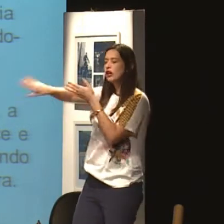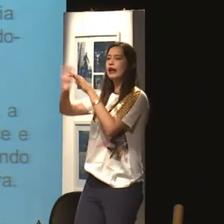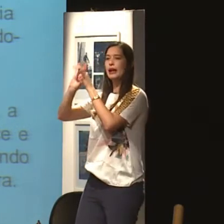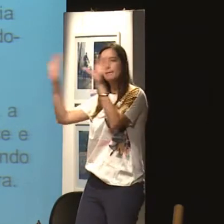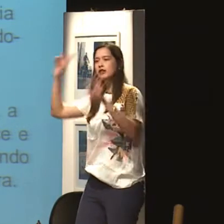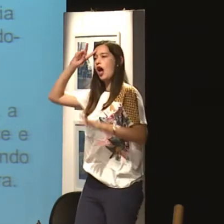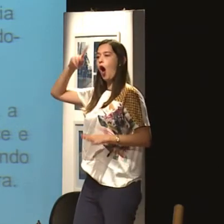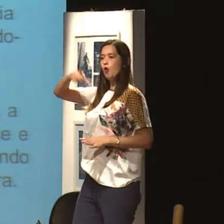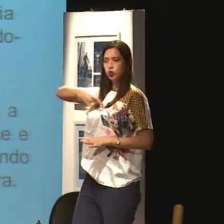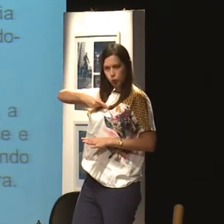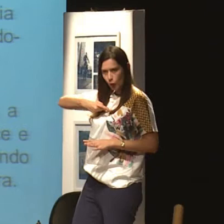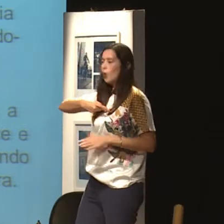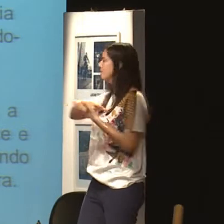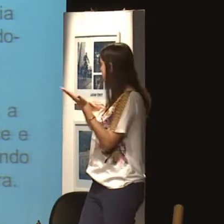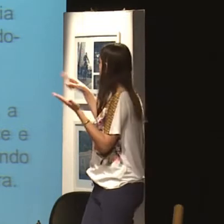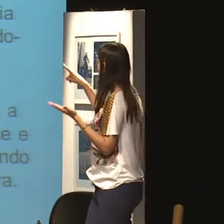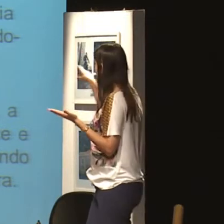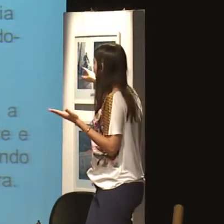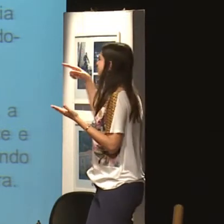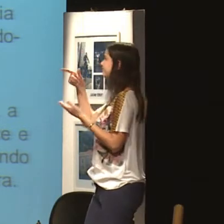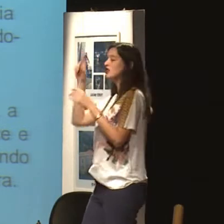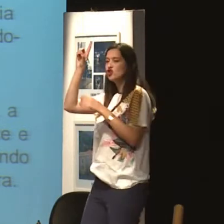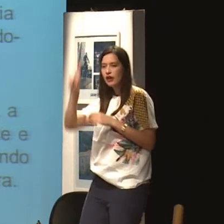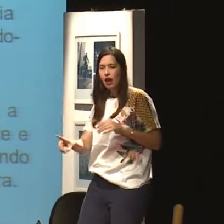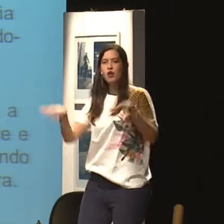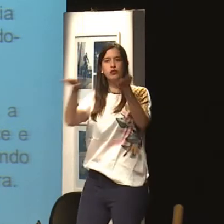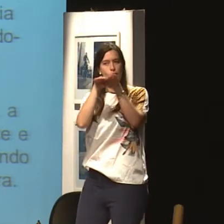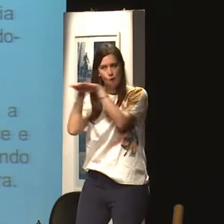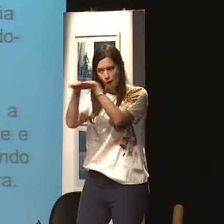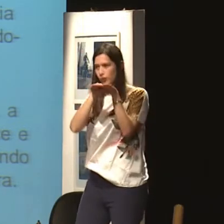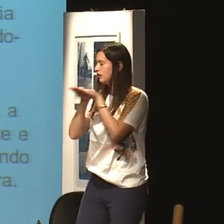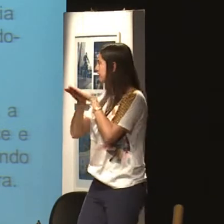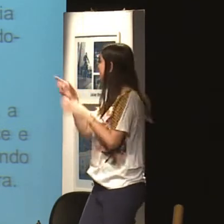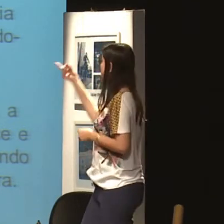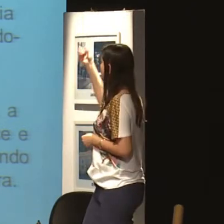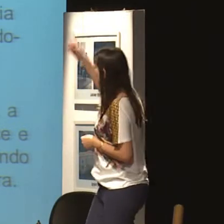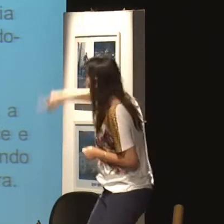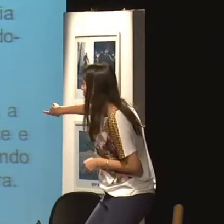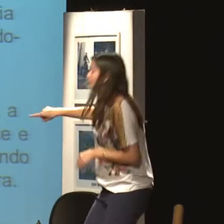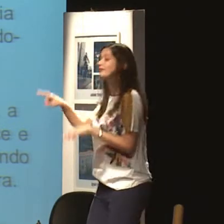E excluindo a condição de sujeito de direitos e igualdade. Embaixo.